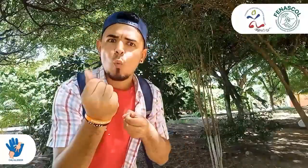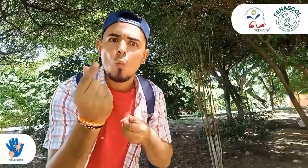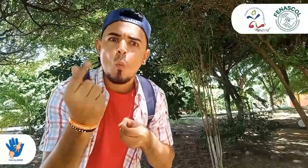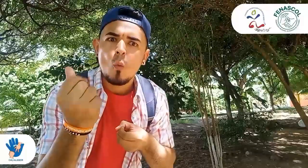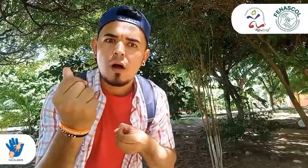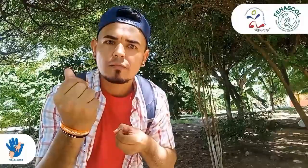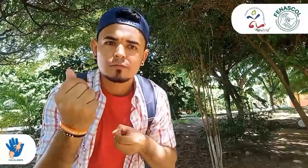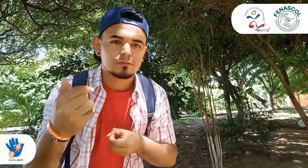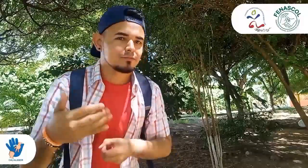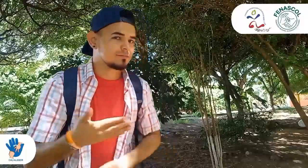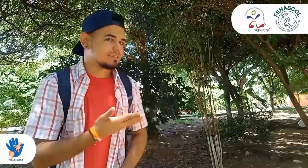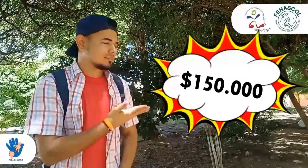de...